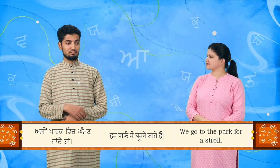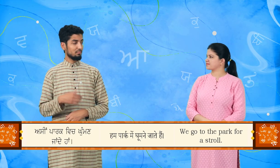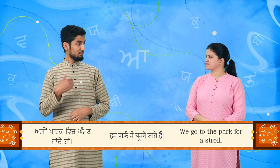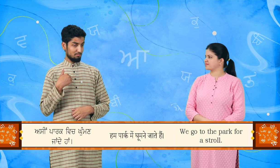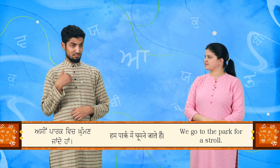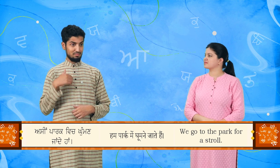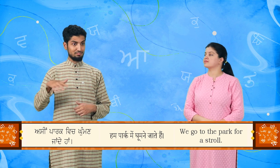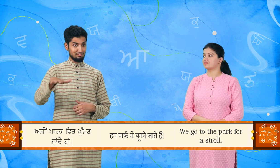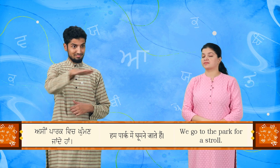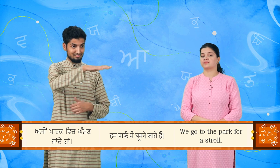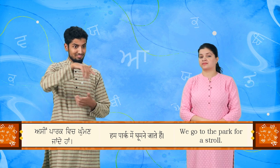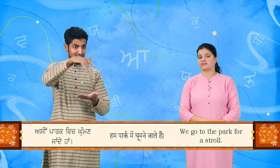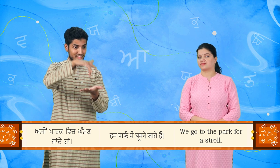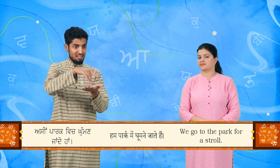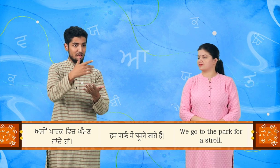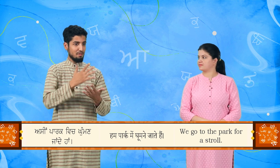असी पार्क वीच कुम्मन जान्दे हाँ